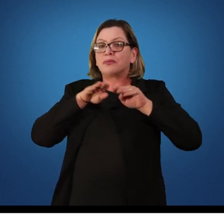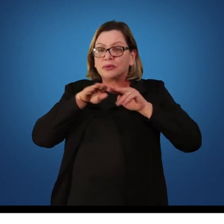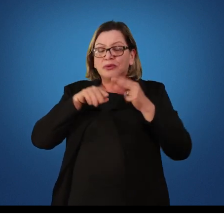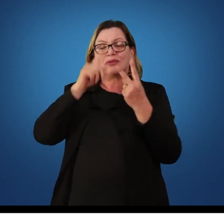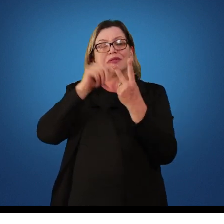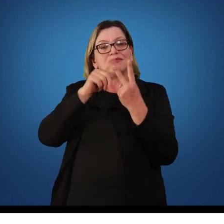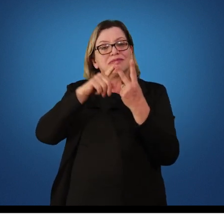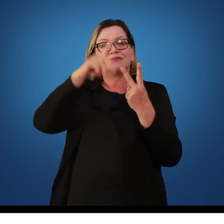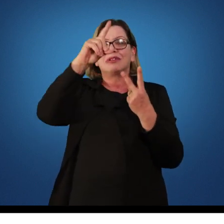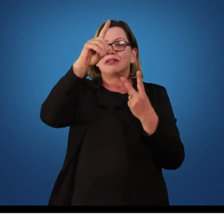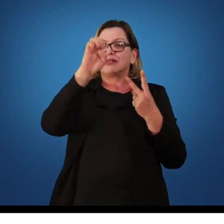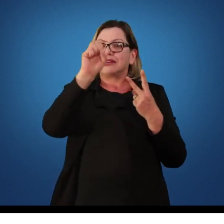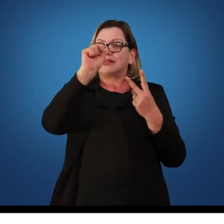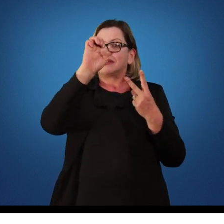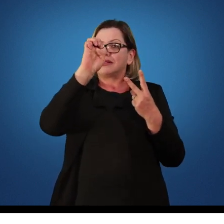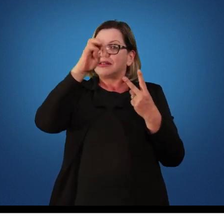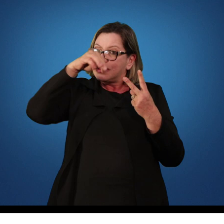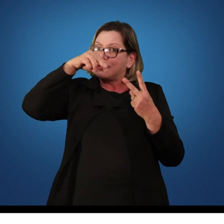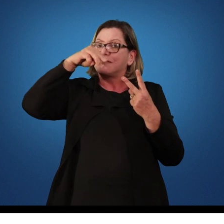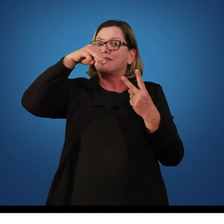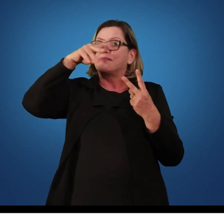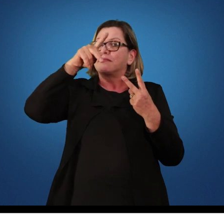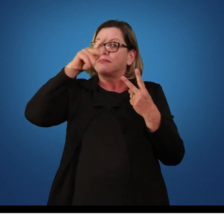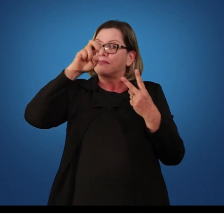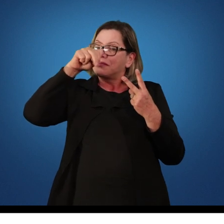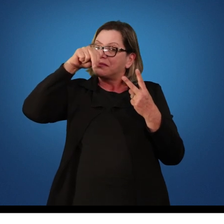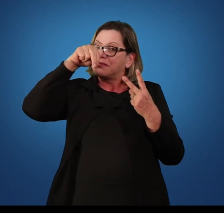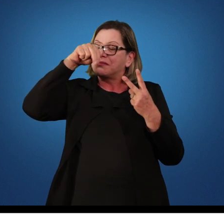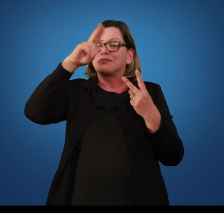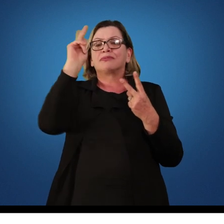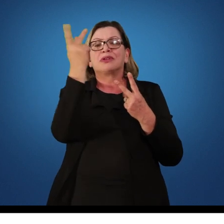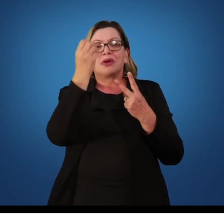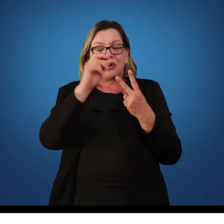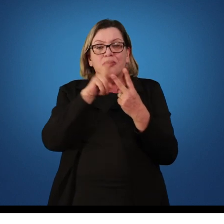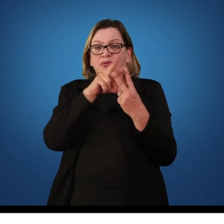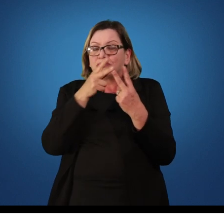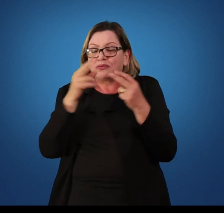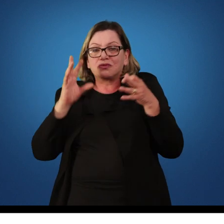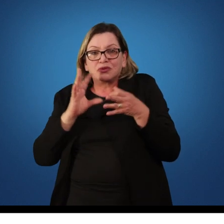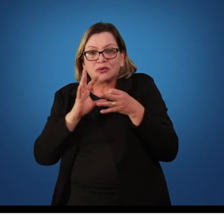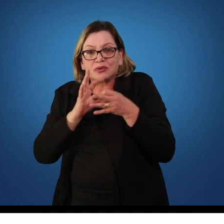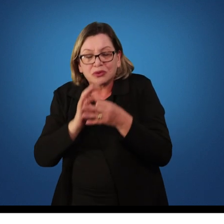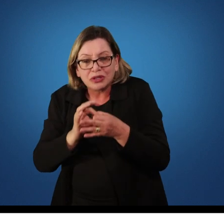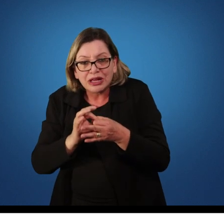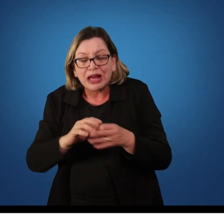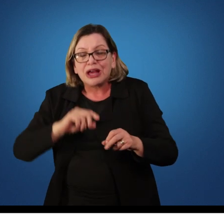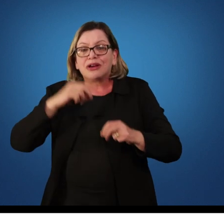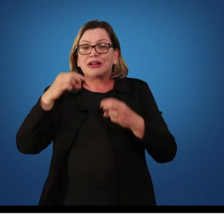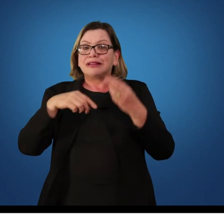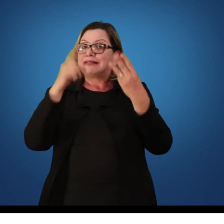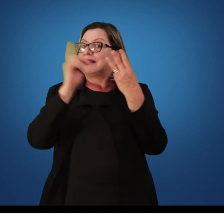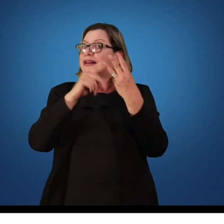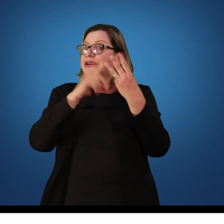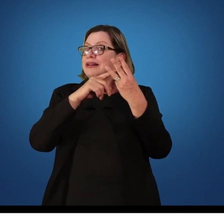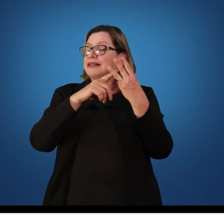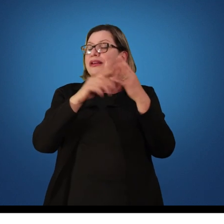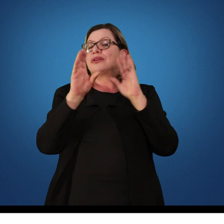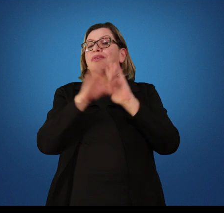conceito importante é o conceito de capacidades, que são traços estáveis e duradouros, que na maior